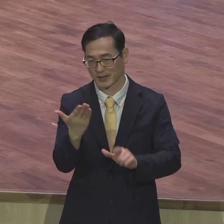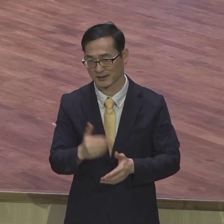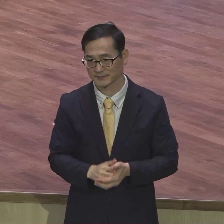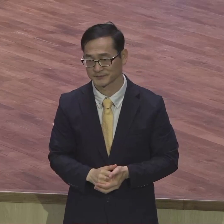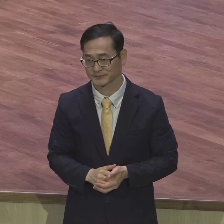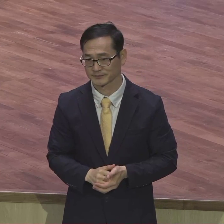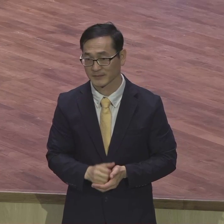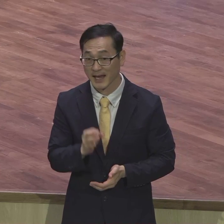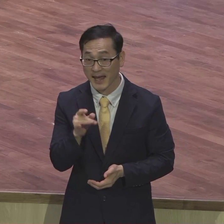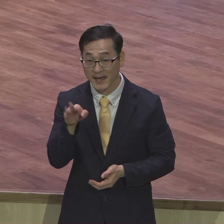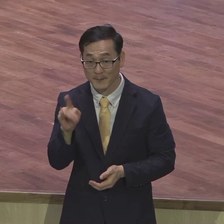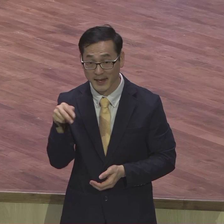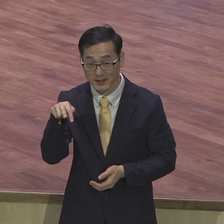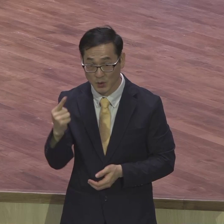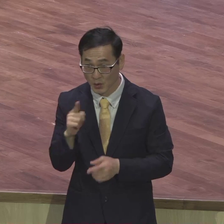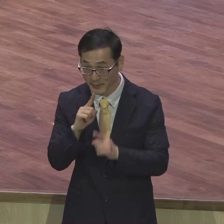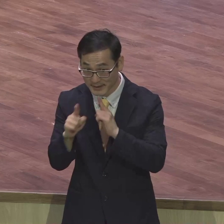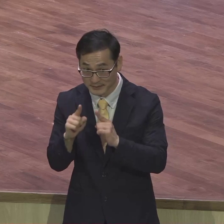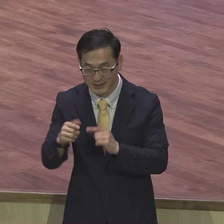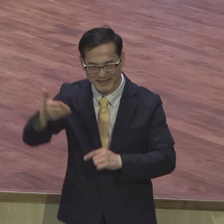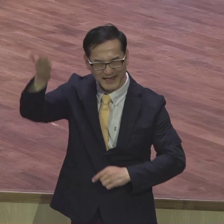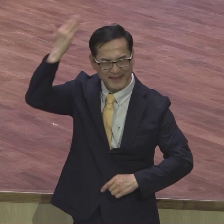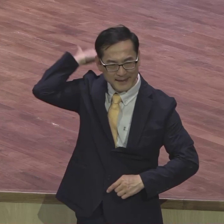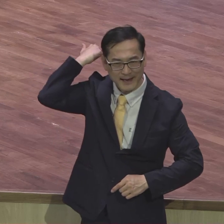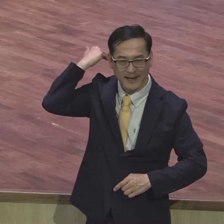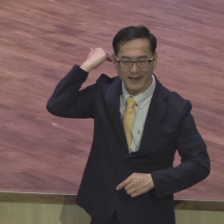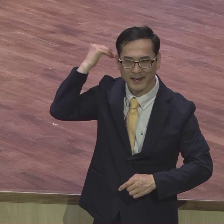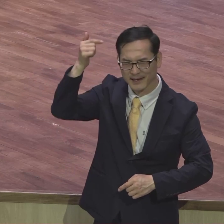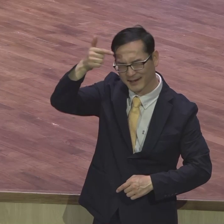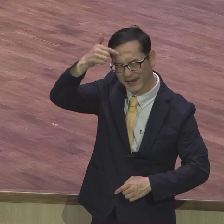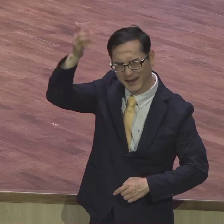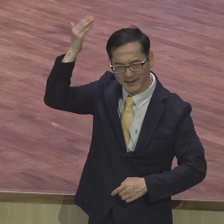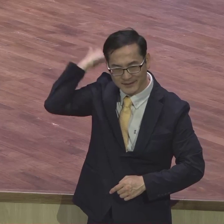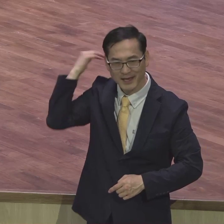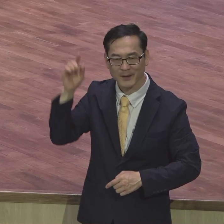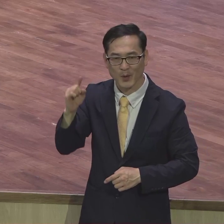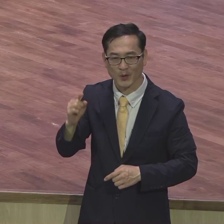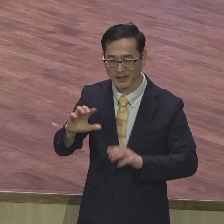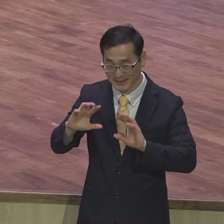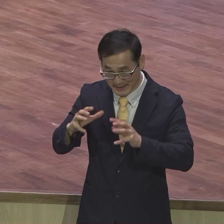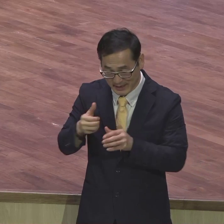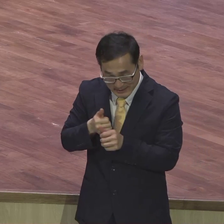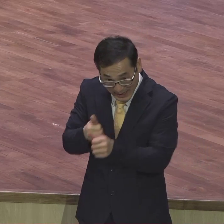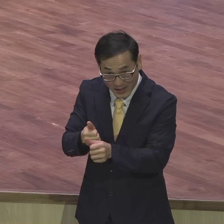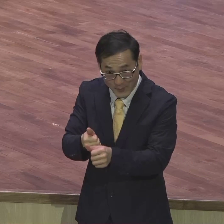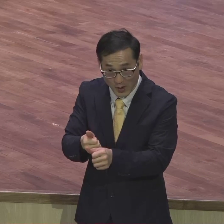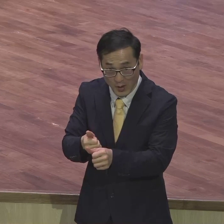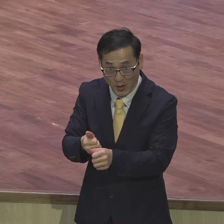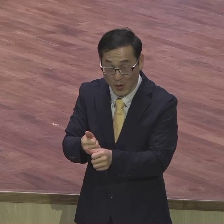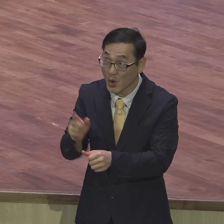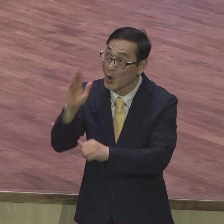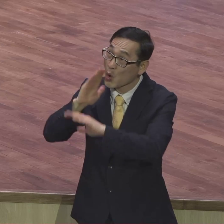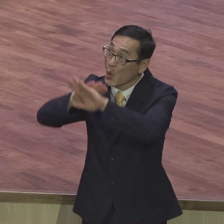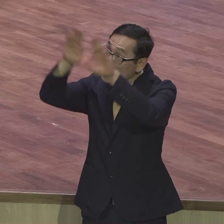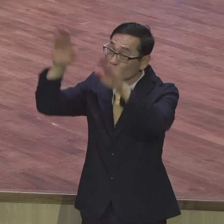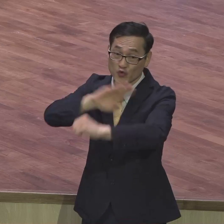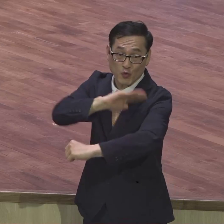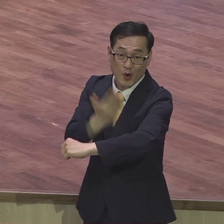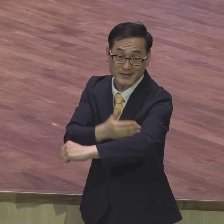이 세상 풍조를 따르는 모여 공중권세 잡은 자를 따라갔다고 밝히고 있어요 이 세상